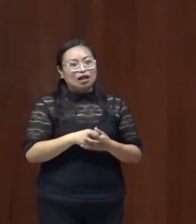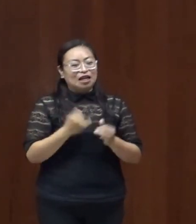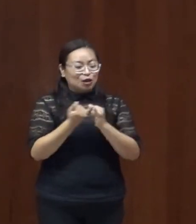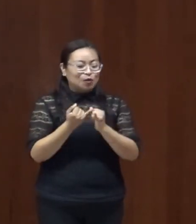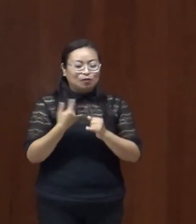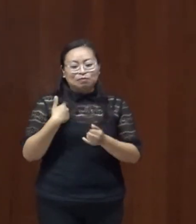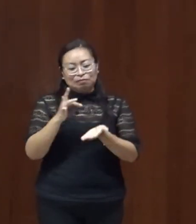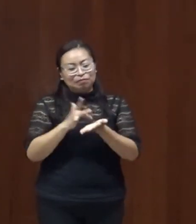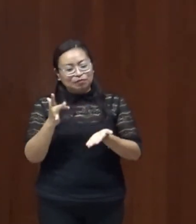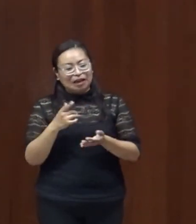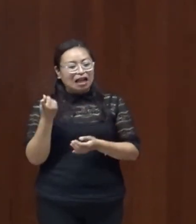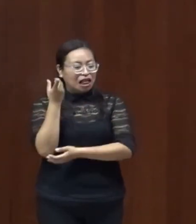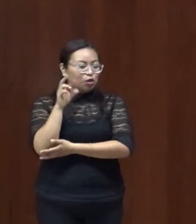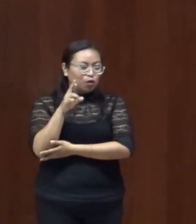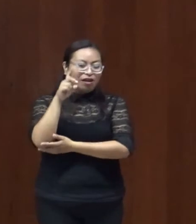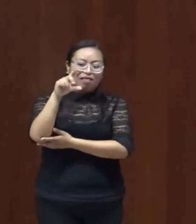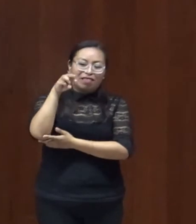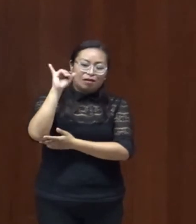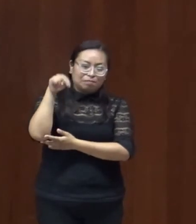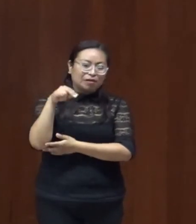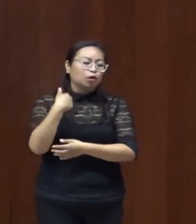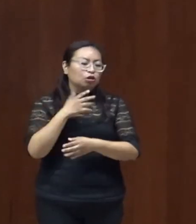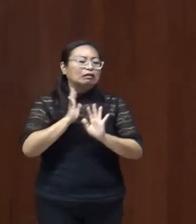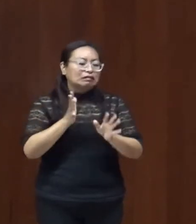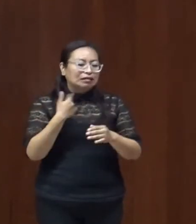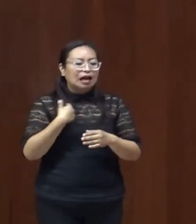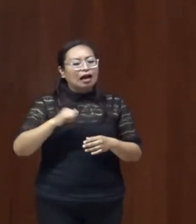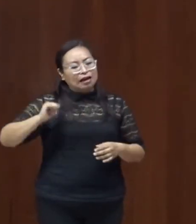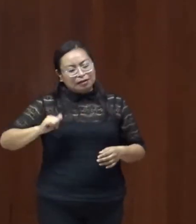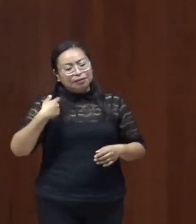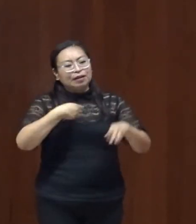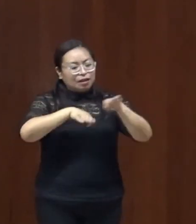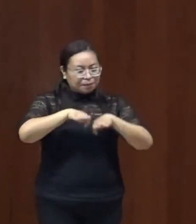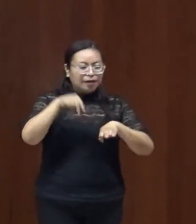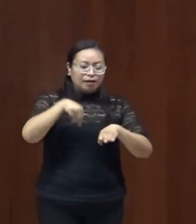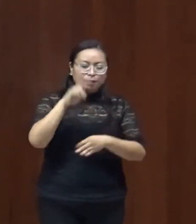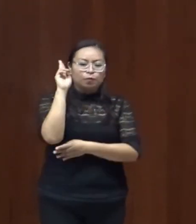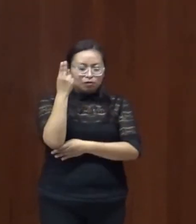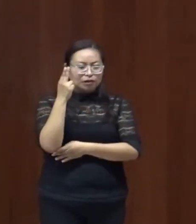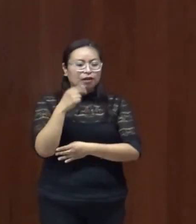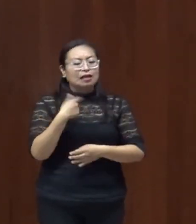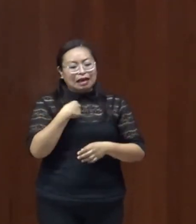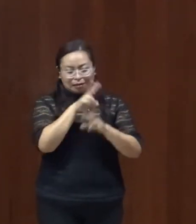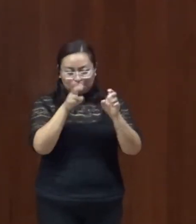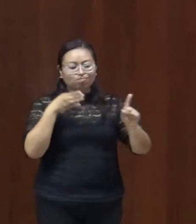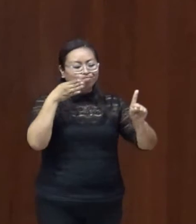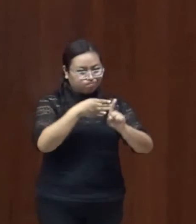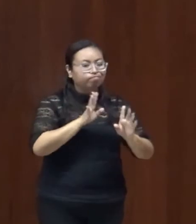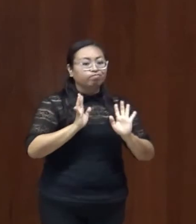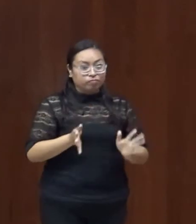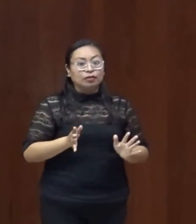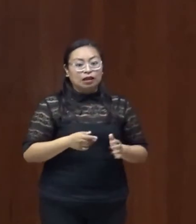doctora Damián pues tengo muchos años de estar en la facultad y de trabajar yo también